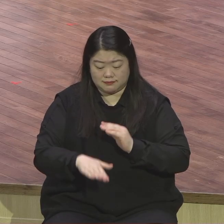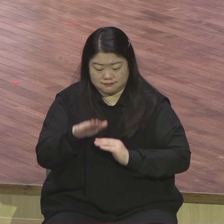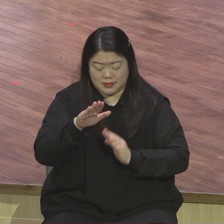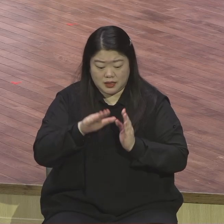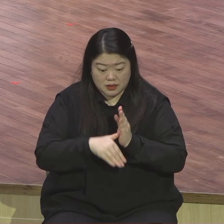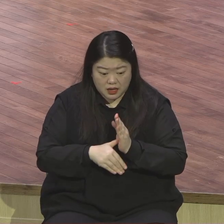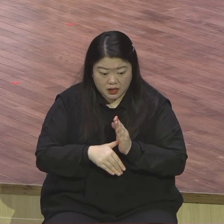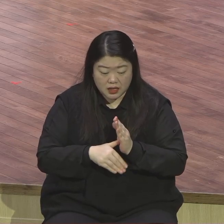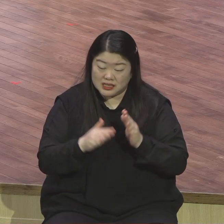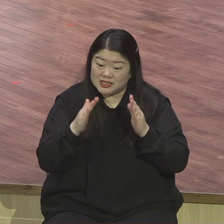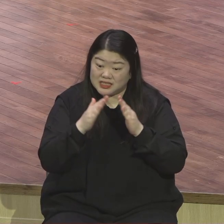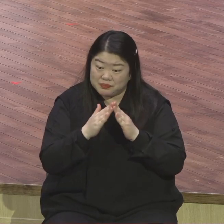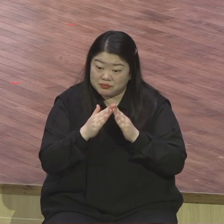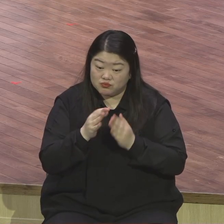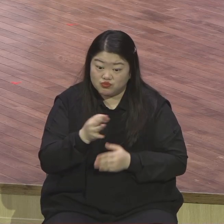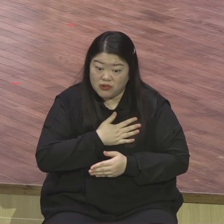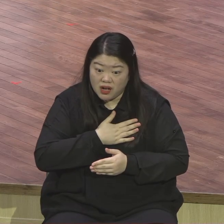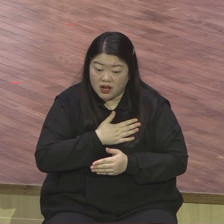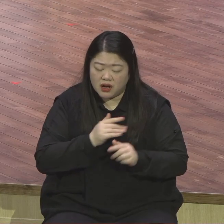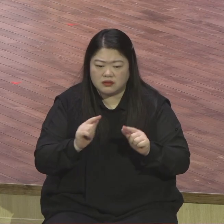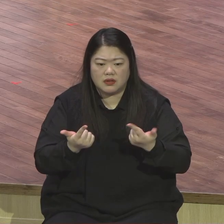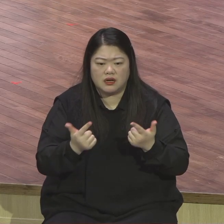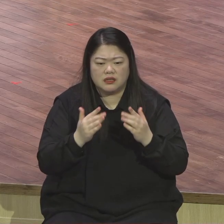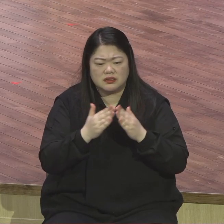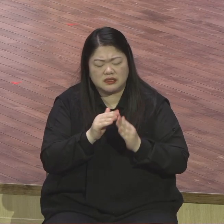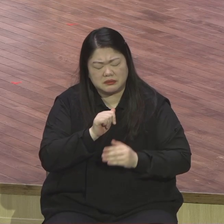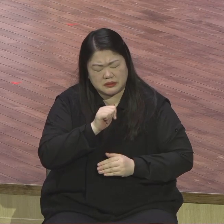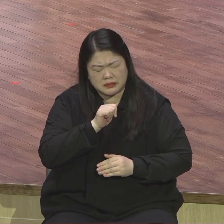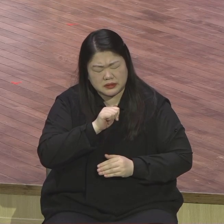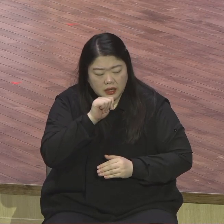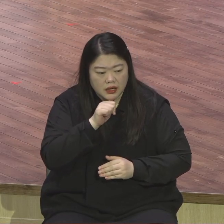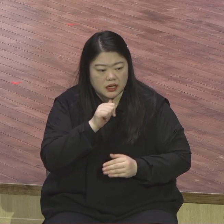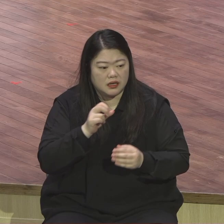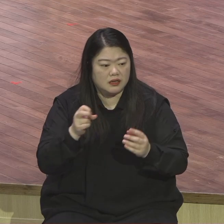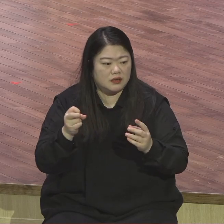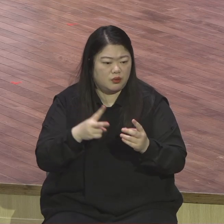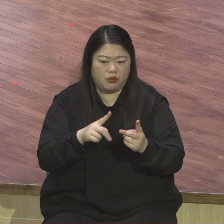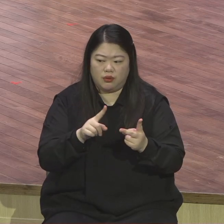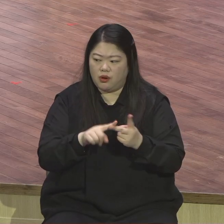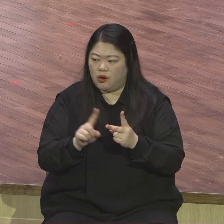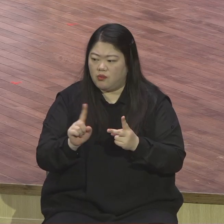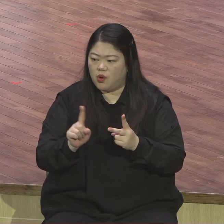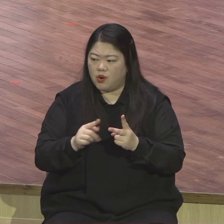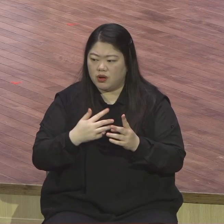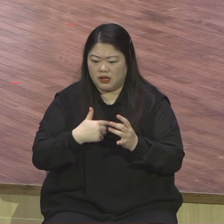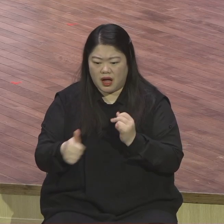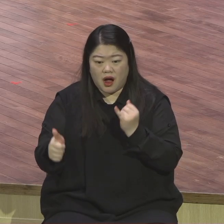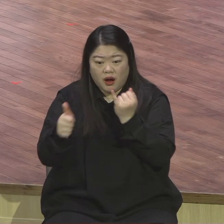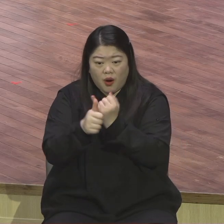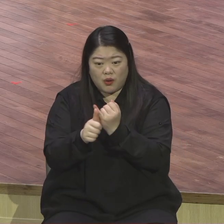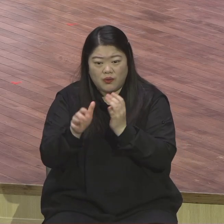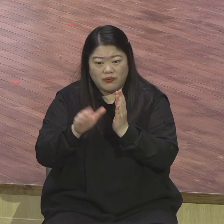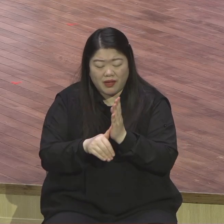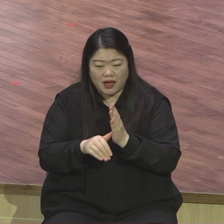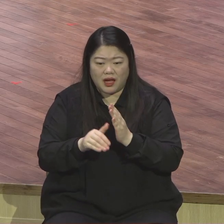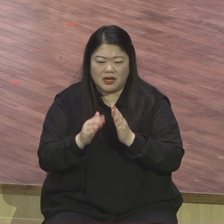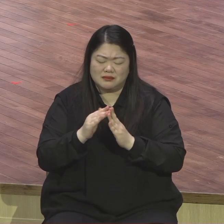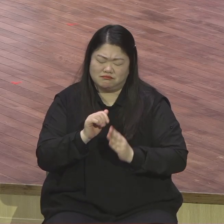전도하라고 해서 기도하는 중에 전도를 시작해도 어설프게 창피하게 부끄러워하면서 짜증나게